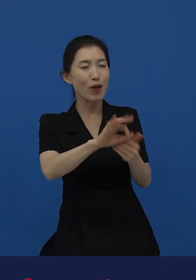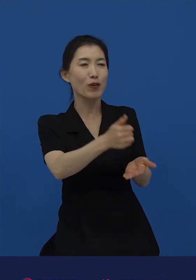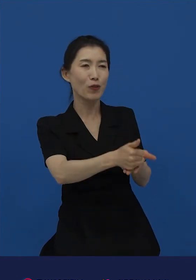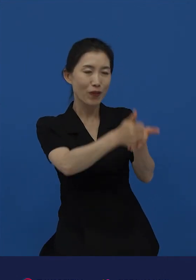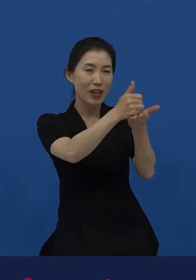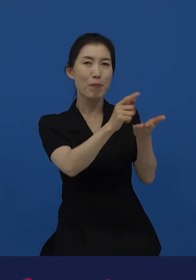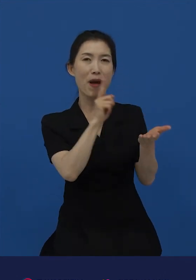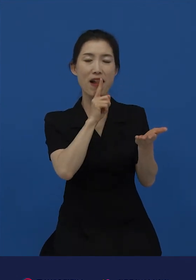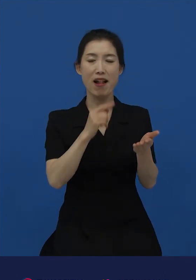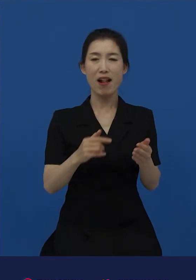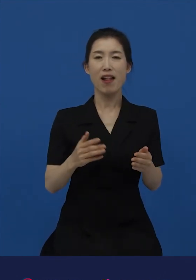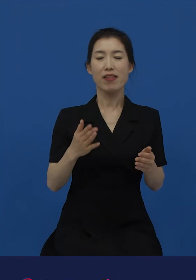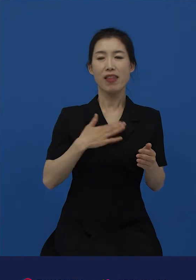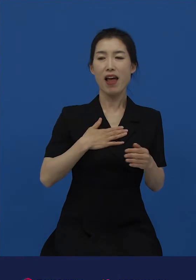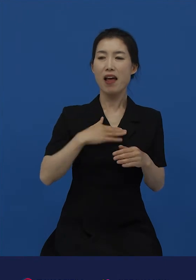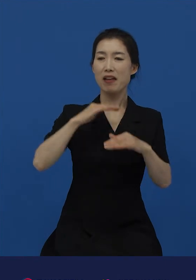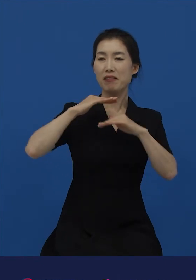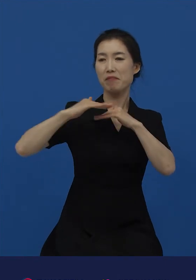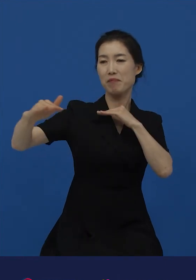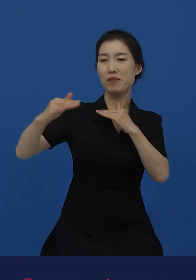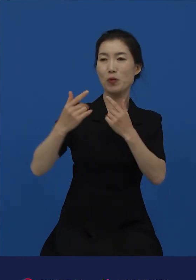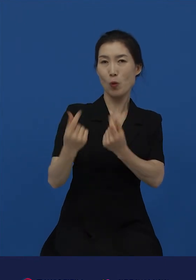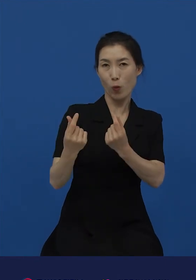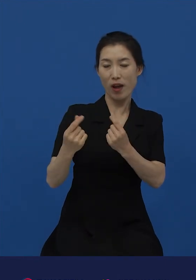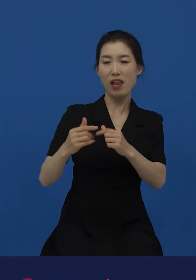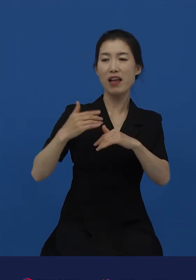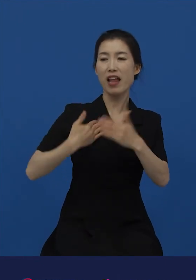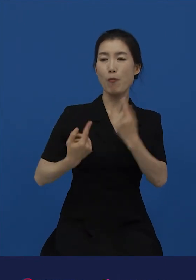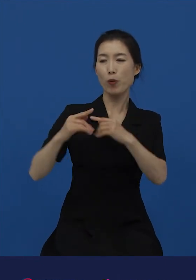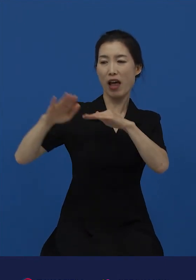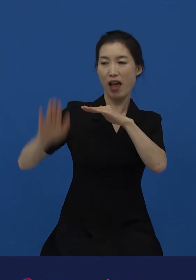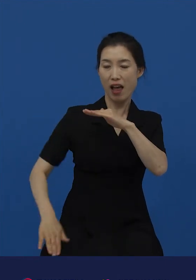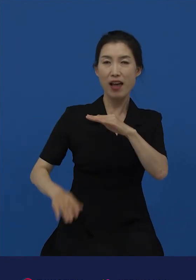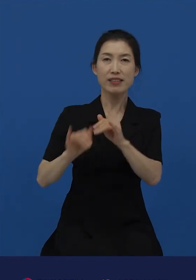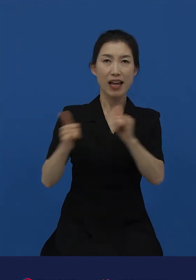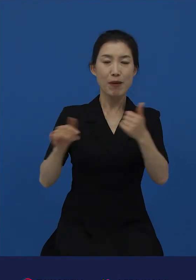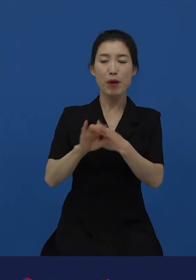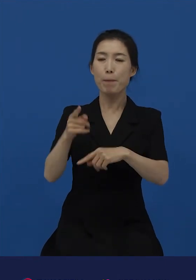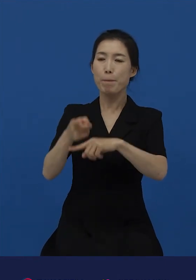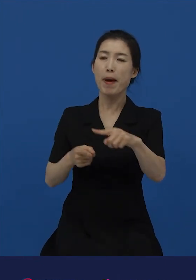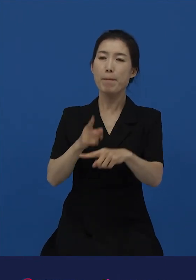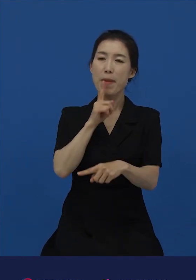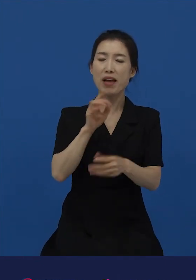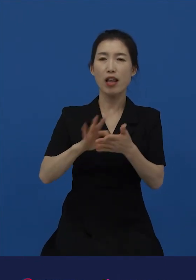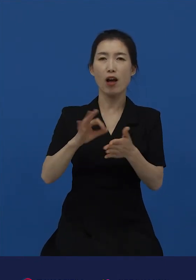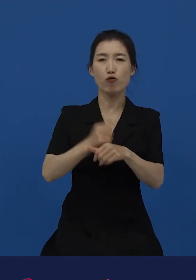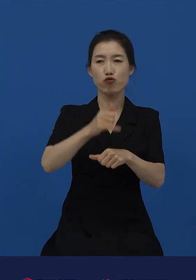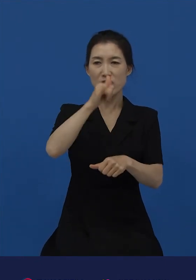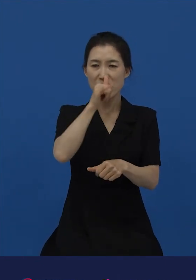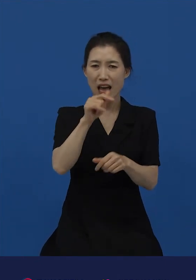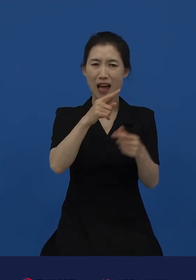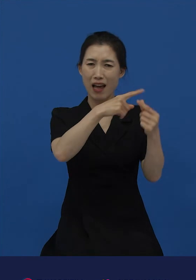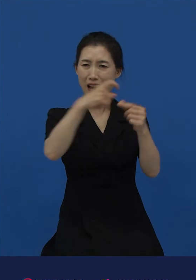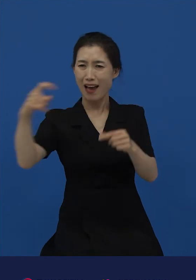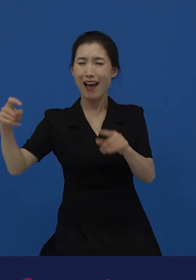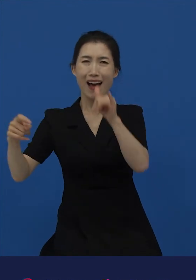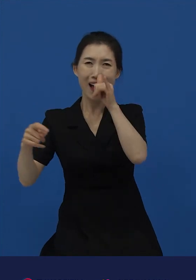갖거나 아랫사람이면 반말을 사용한다고 말이죠. 이렇게 한국어의